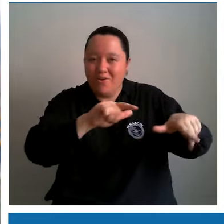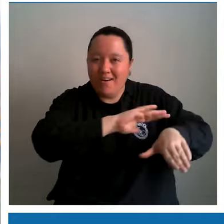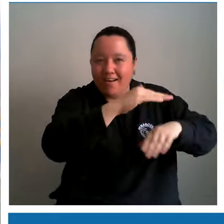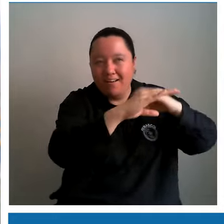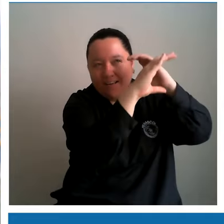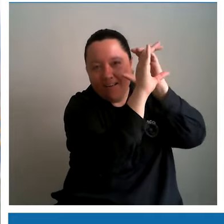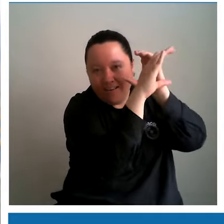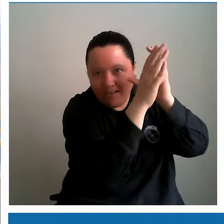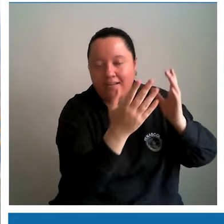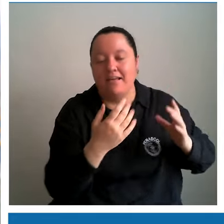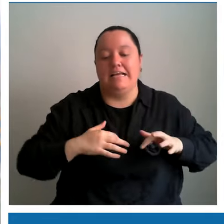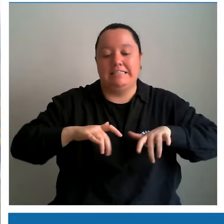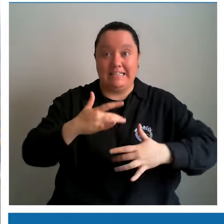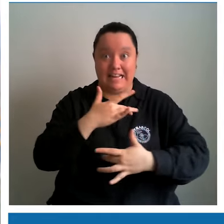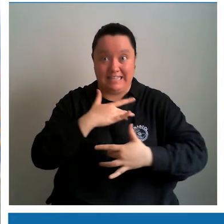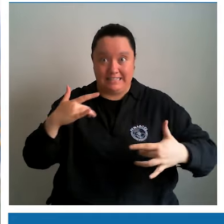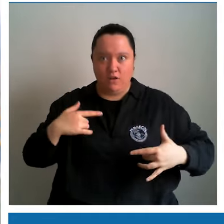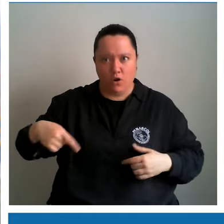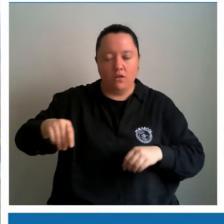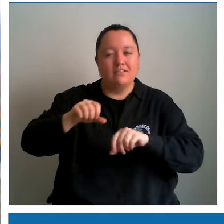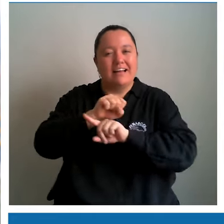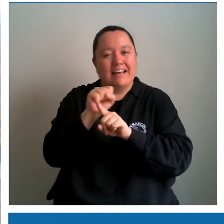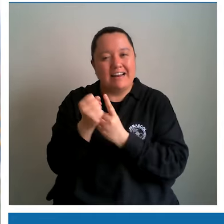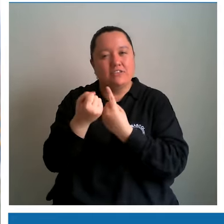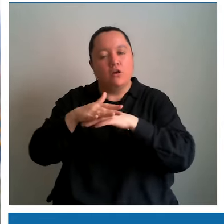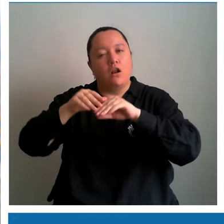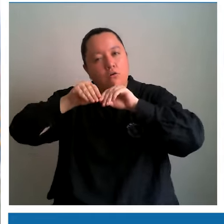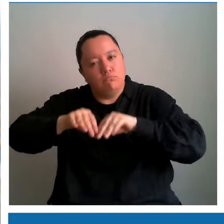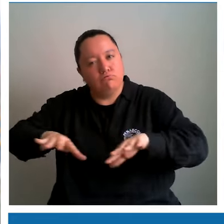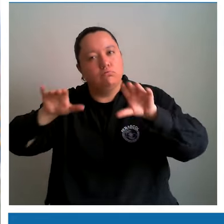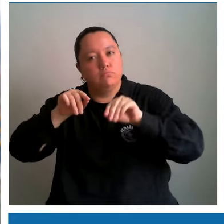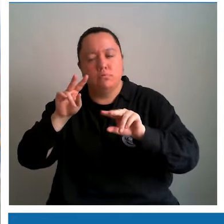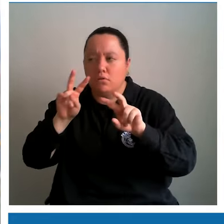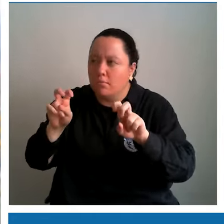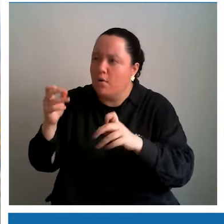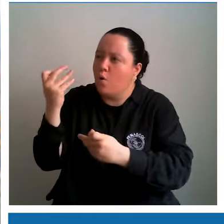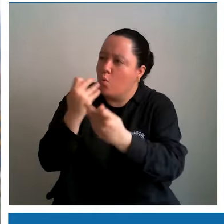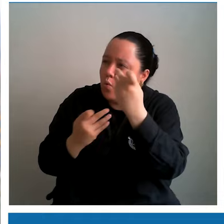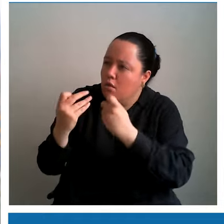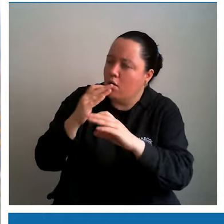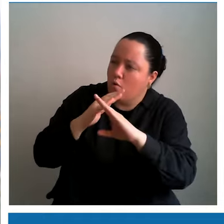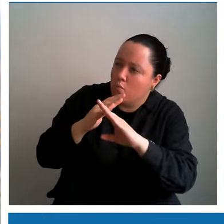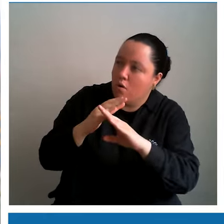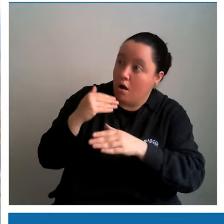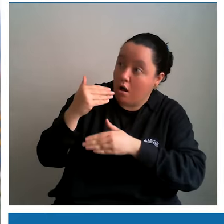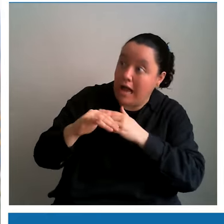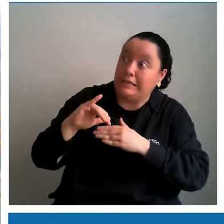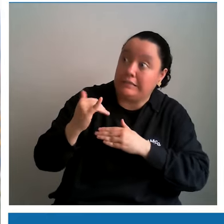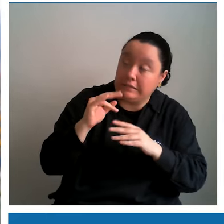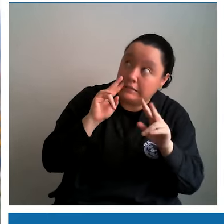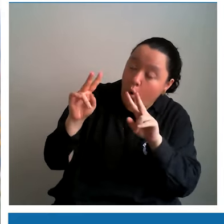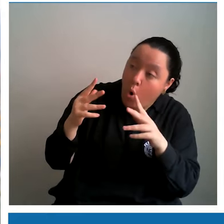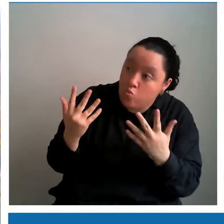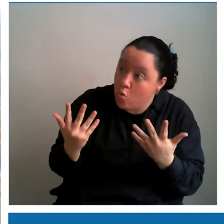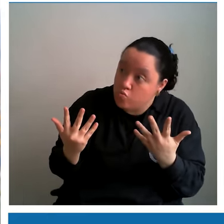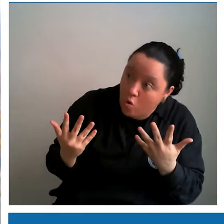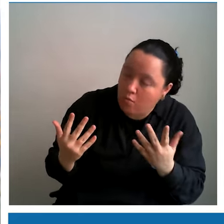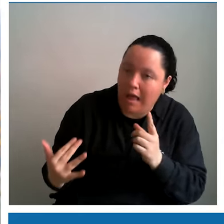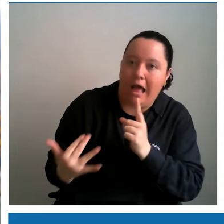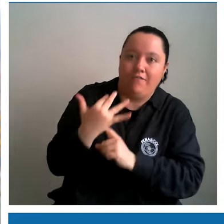pendientes de nuestras redes sociales, de la Alcaldía Mayor de Bogotá, del Planetario Distrital y de la Secretaría Distrital de Salud para mensajes alrededor